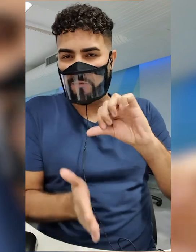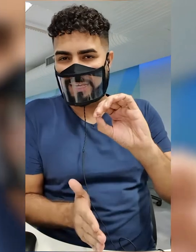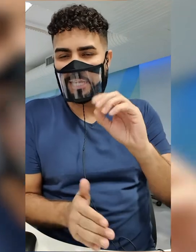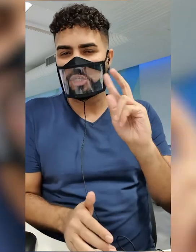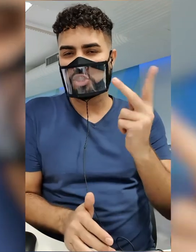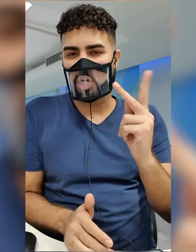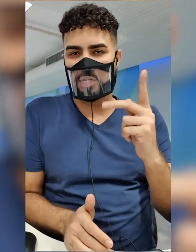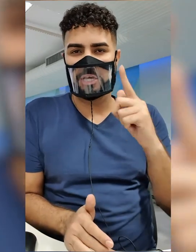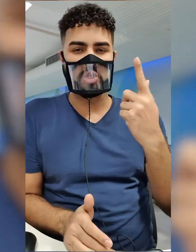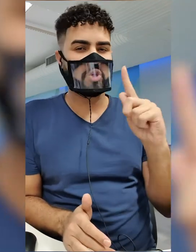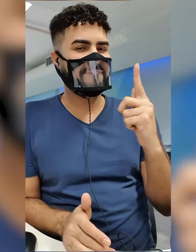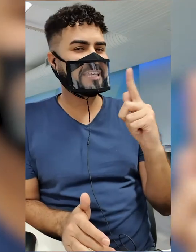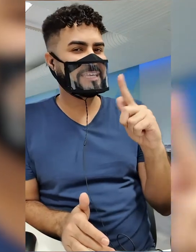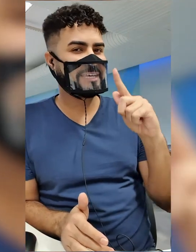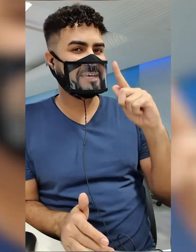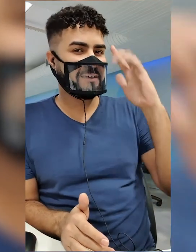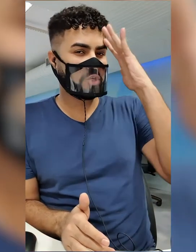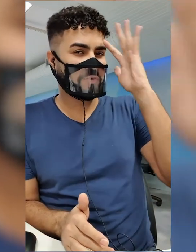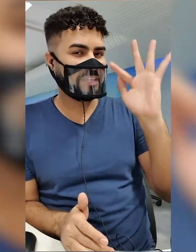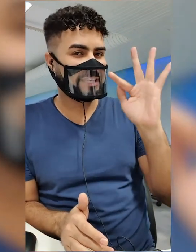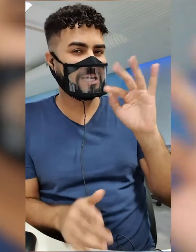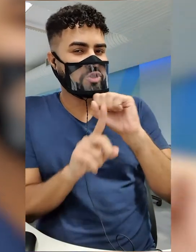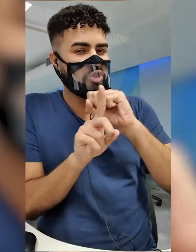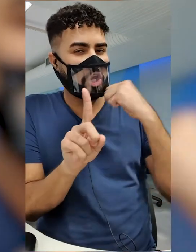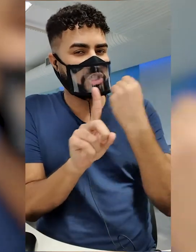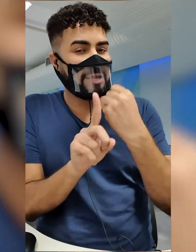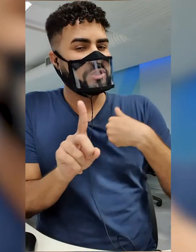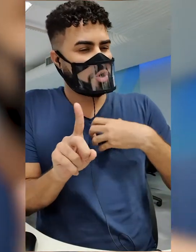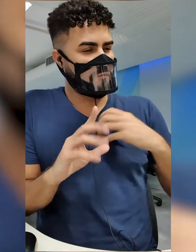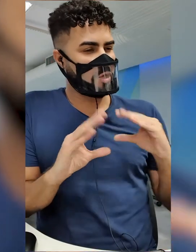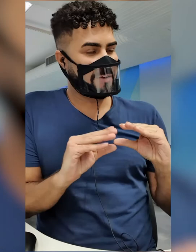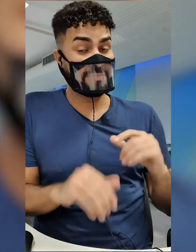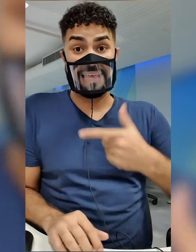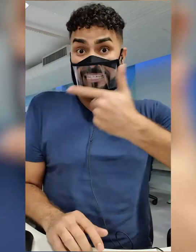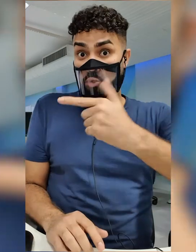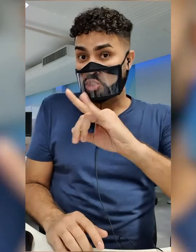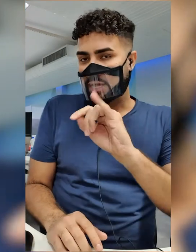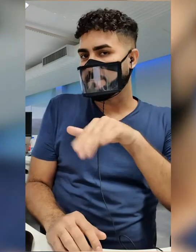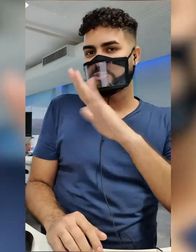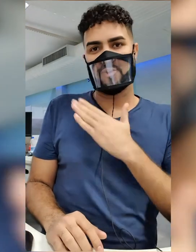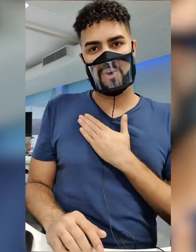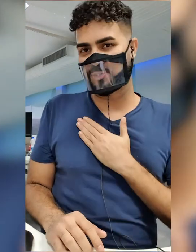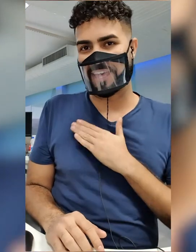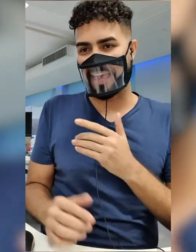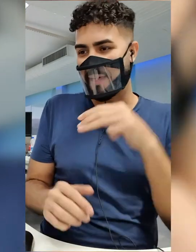prova, que é de história, geografia, filosofia e sociologia, é um pouco mais confortável para mim. Já no segundo dia, é uma prova que eu gosto um pouco mais,